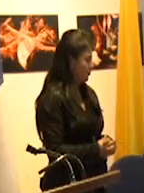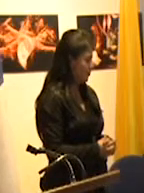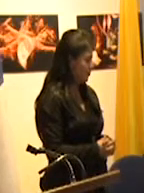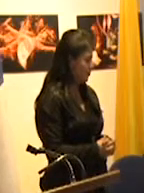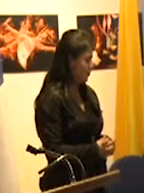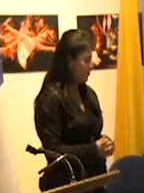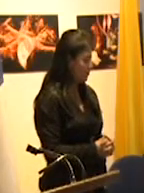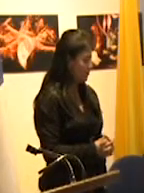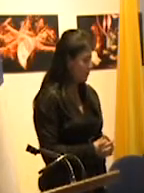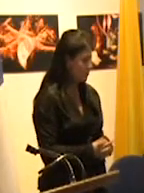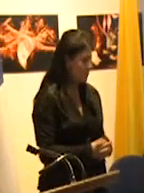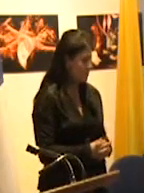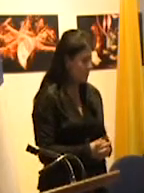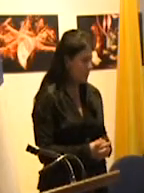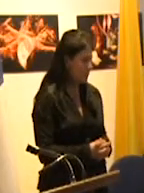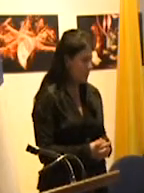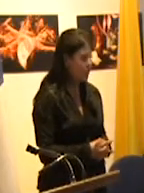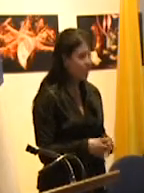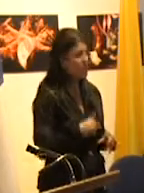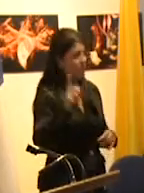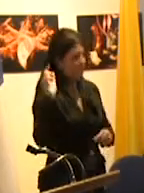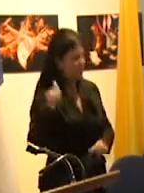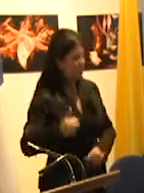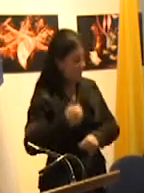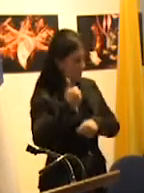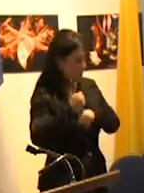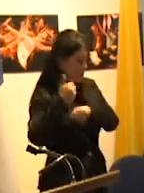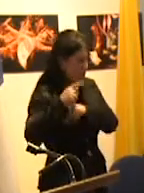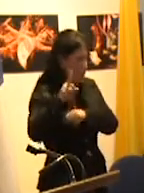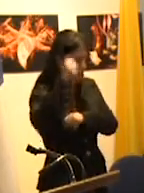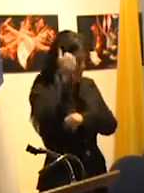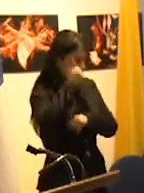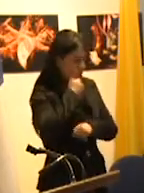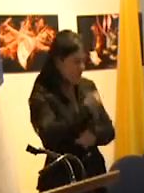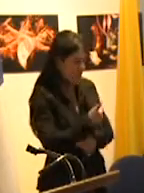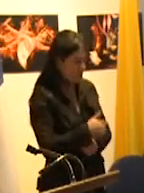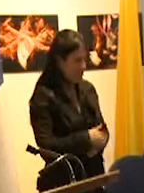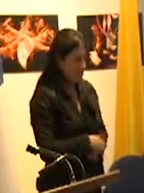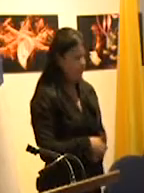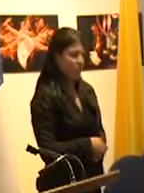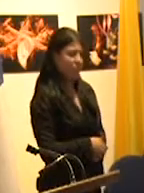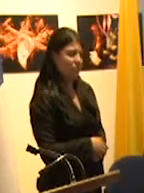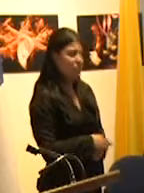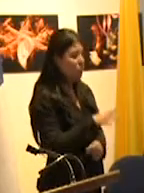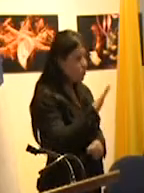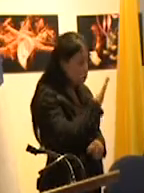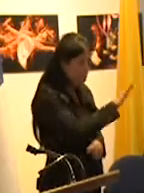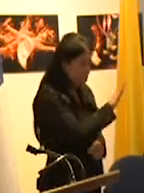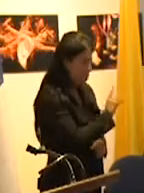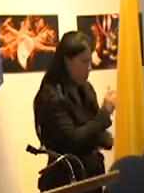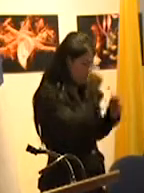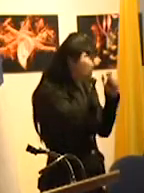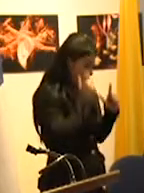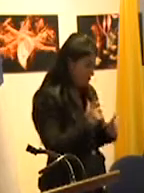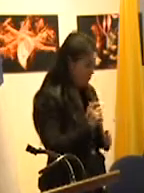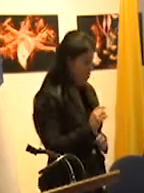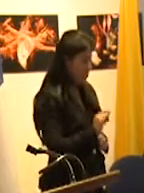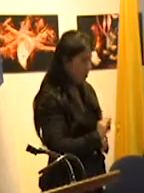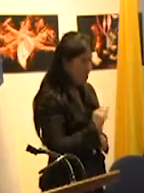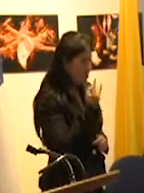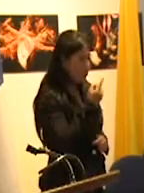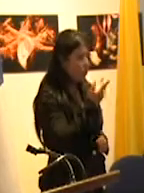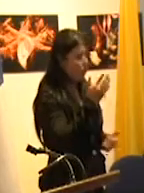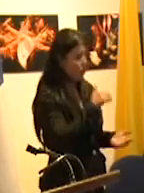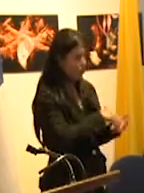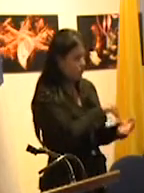la asignación universal por hijo los directivos y los docentes dicen ustedes vuelven a poner o el Estado vuelve a